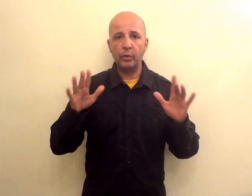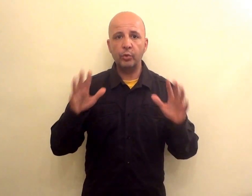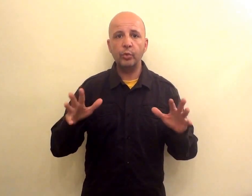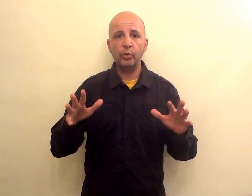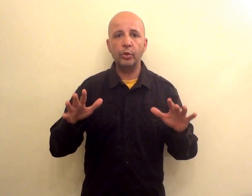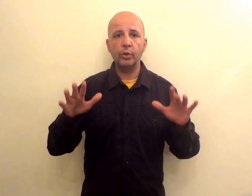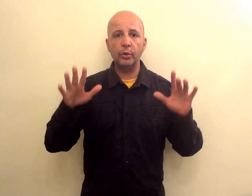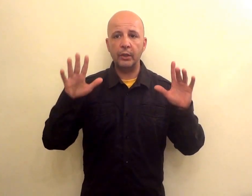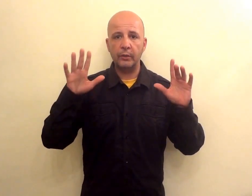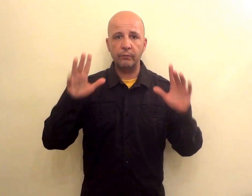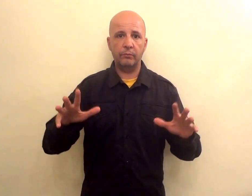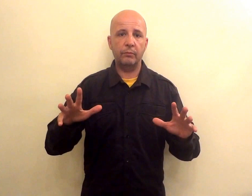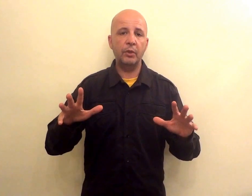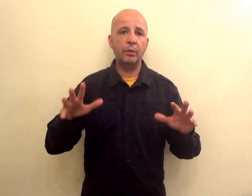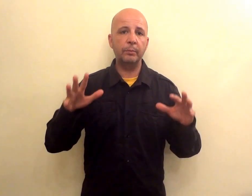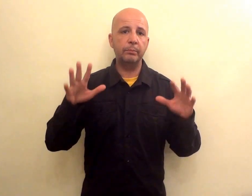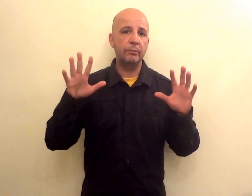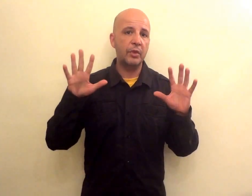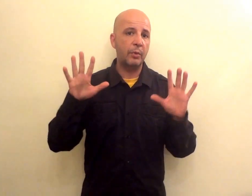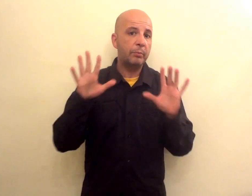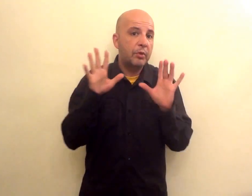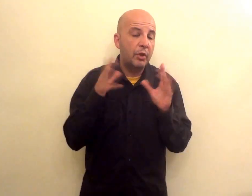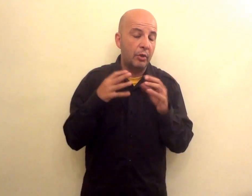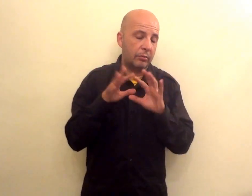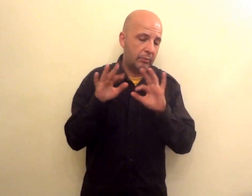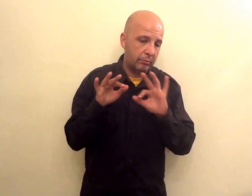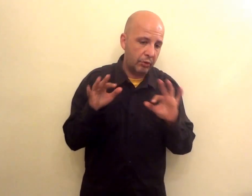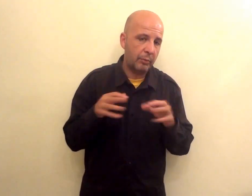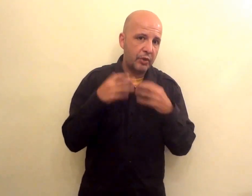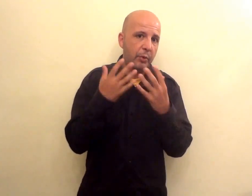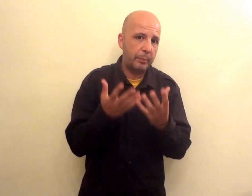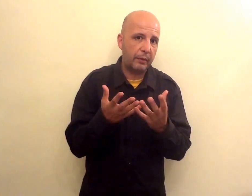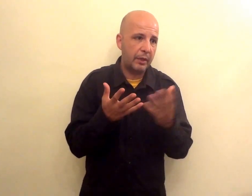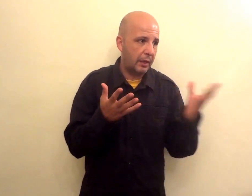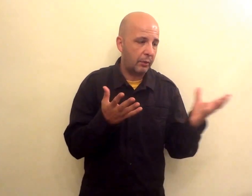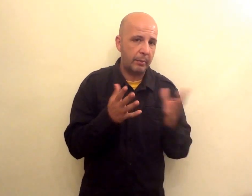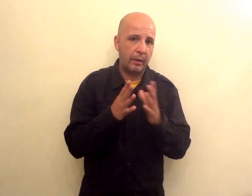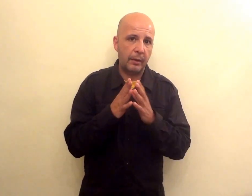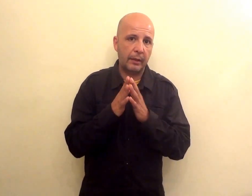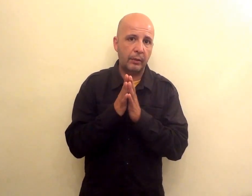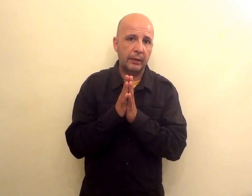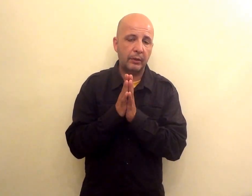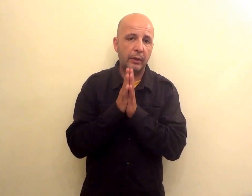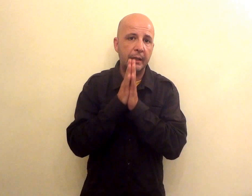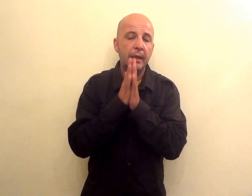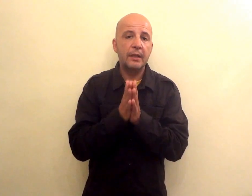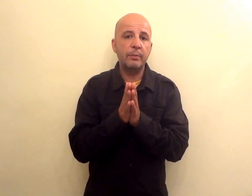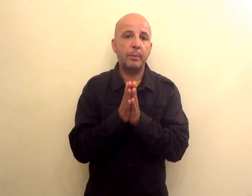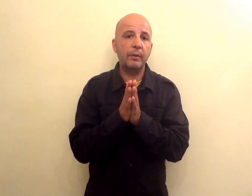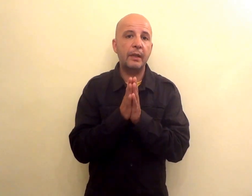è tutto io, può, si può, diciamo si può prevedere qui ne parlavo anche con altri colleghi si può prevedere